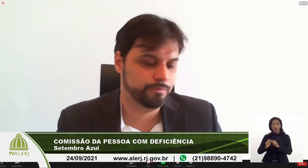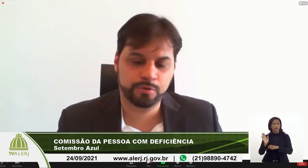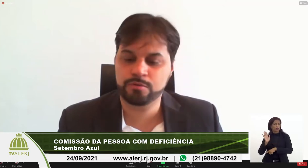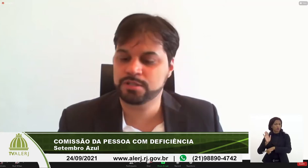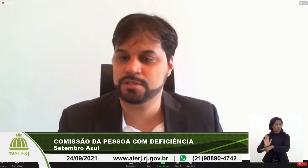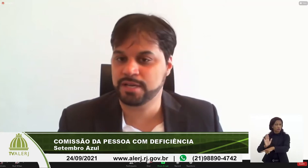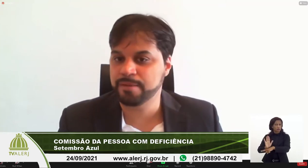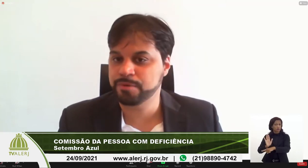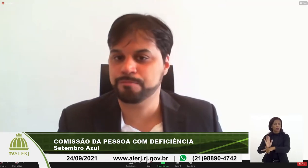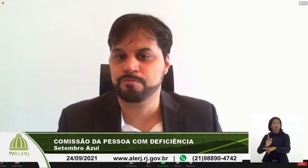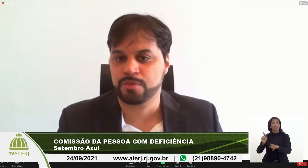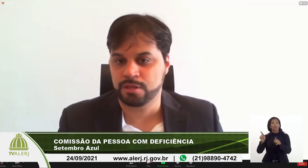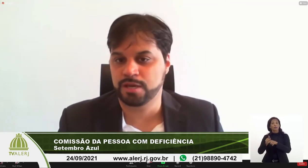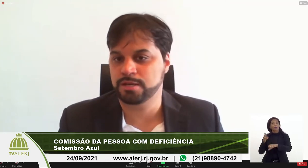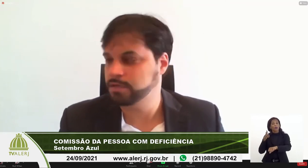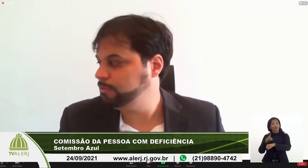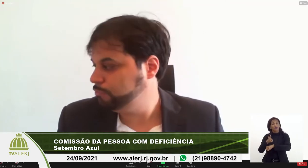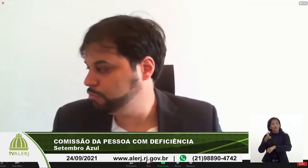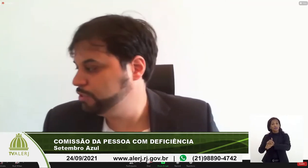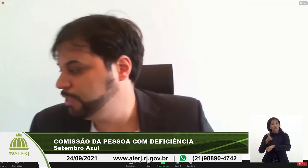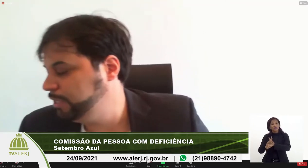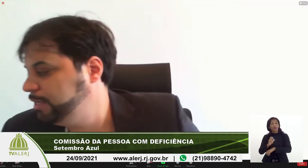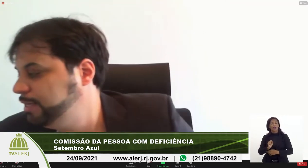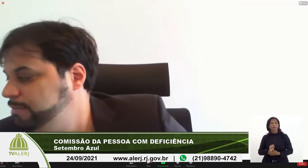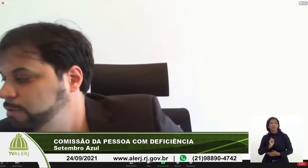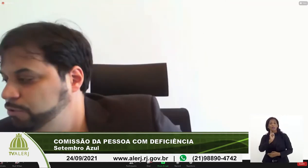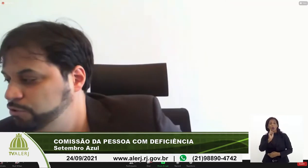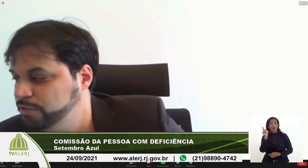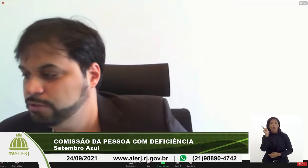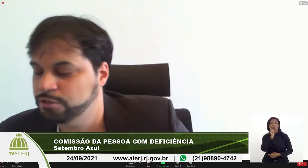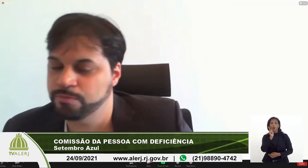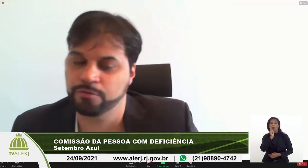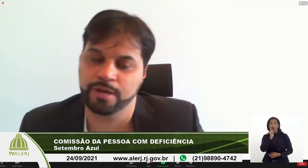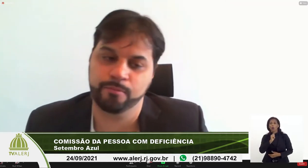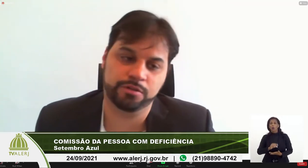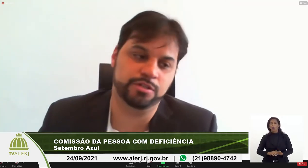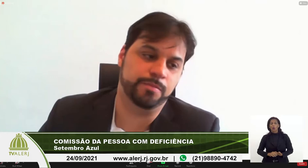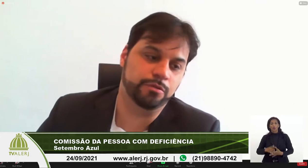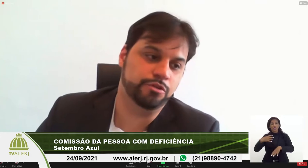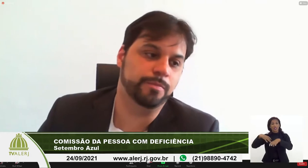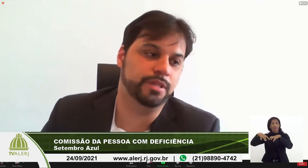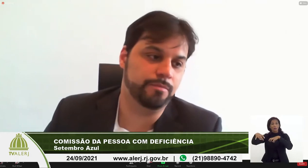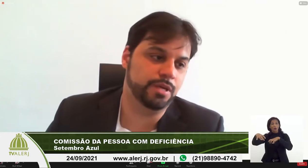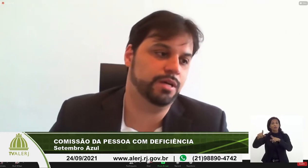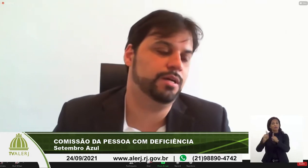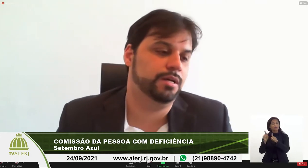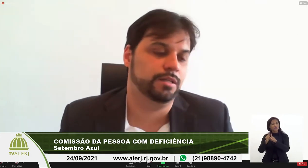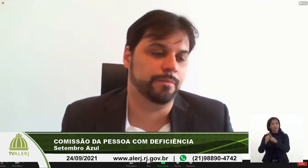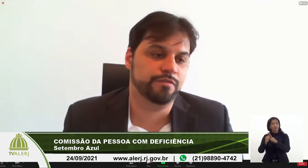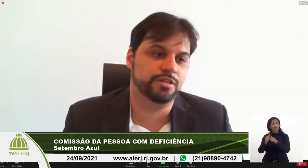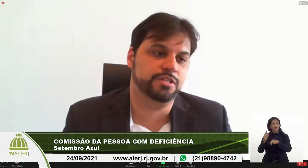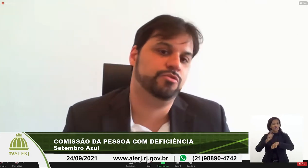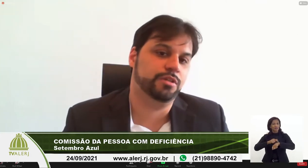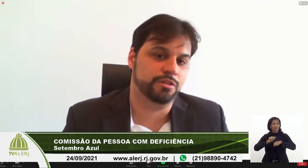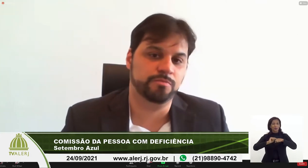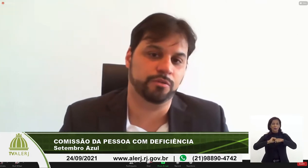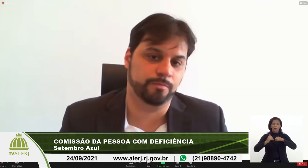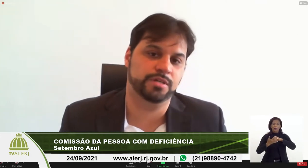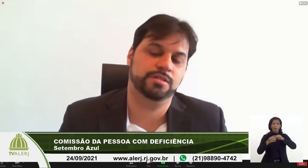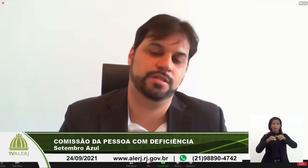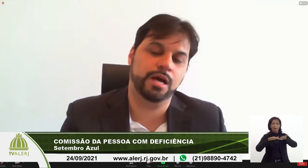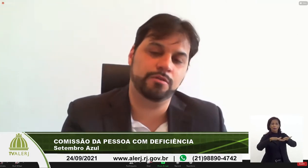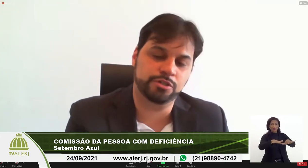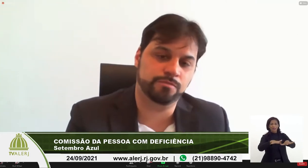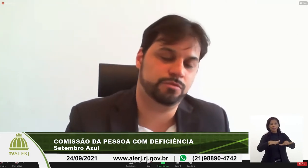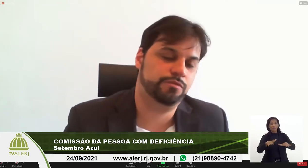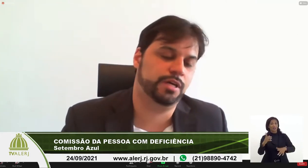por WhatsApp, quem conseguir, a gente faz atendimento remoto nesse período de pandemia, também fazemos um atendimento